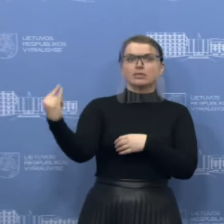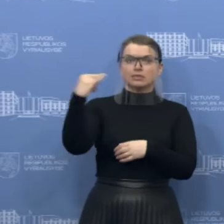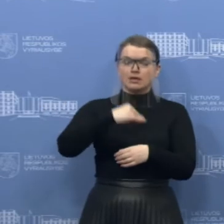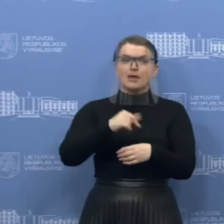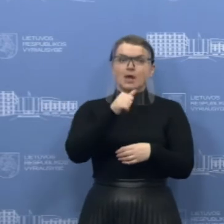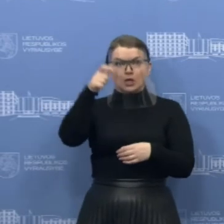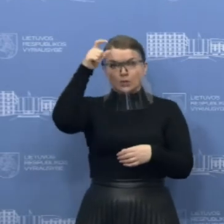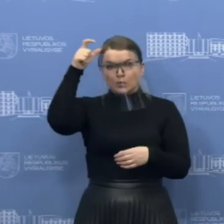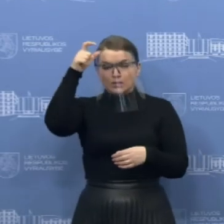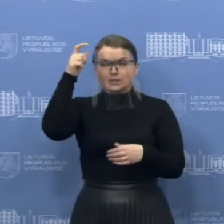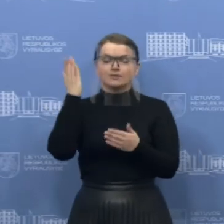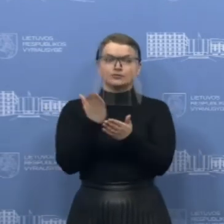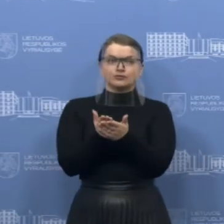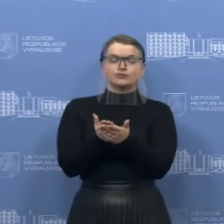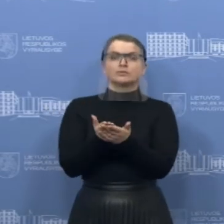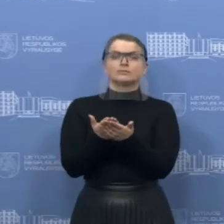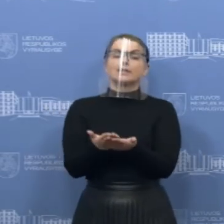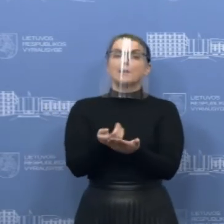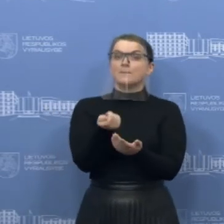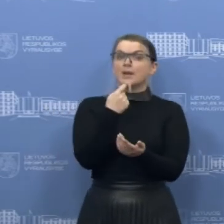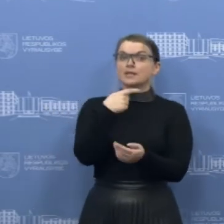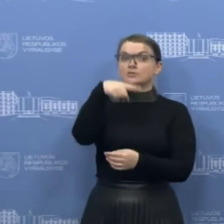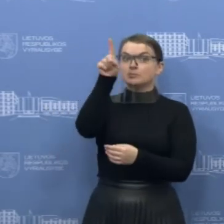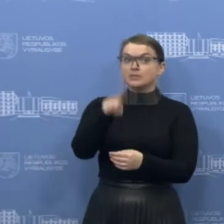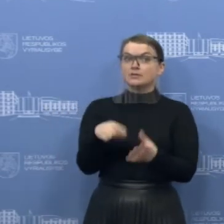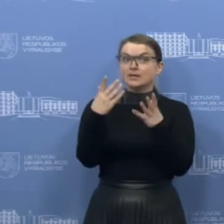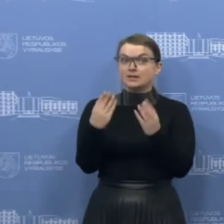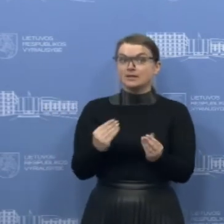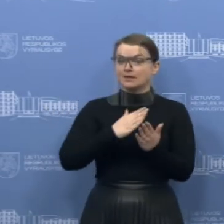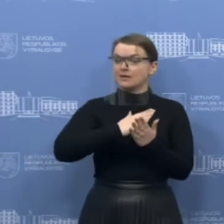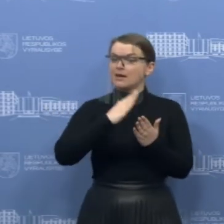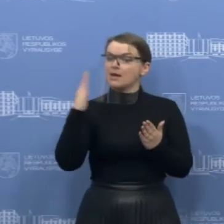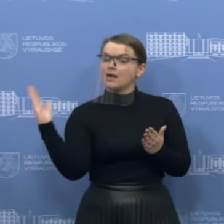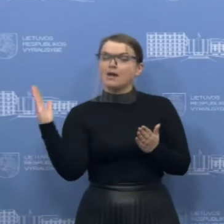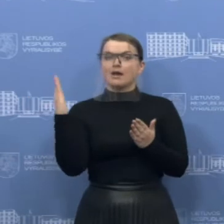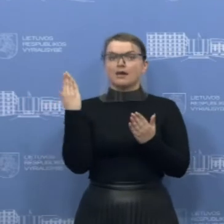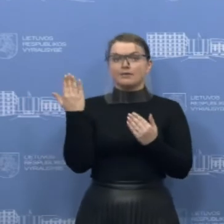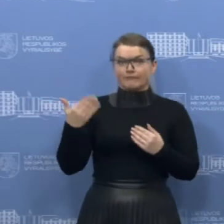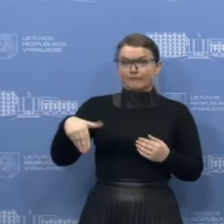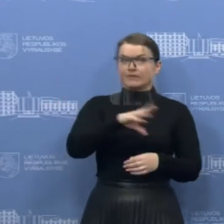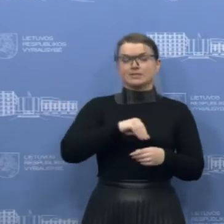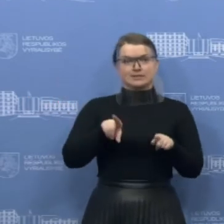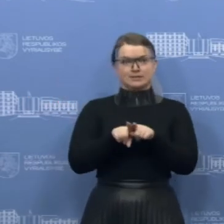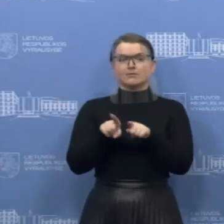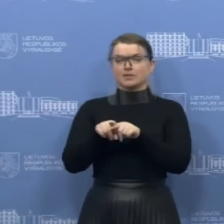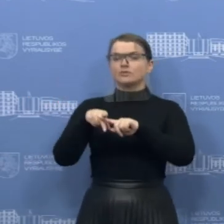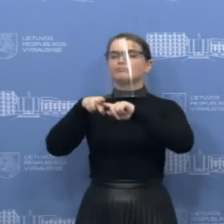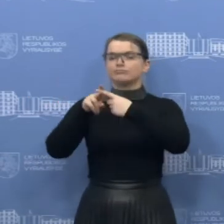iš Turkijos. Tačiau praktiškai nuo balandžio pirmos dienos ir šitie maršrutai jau nustos